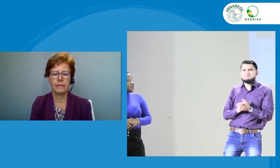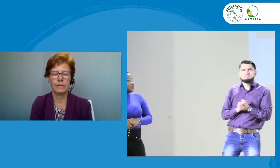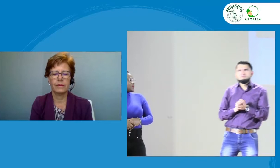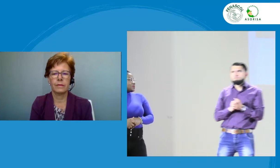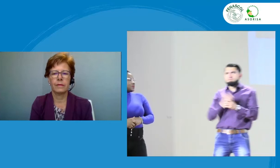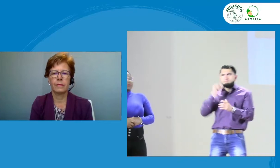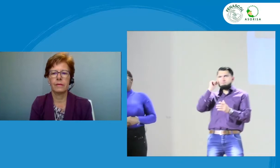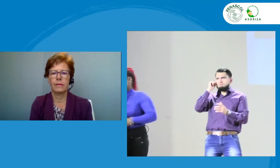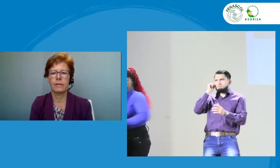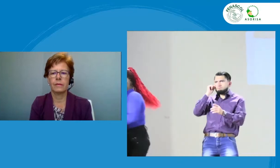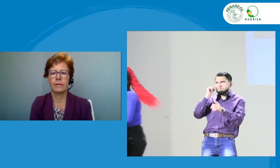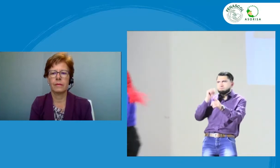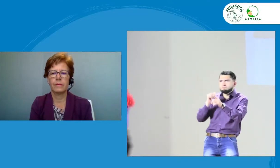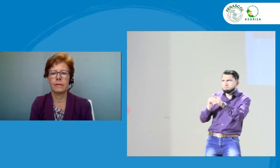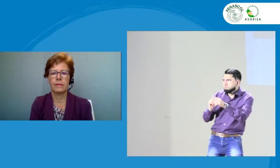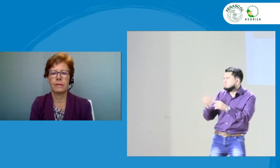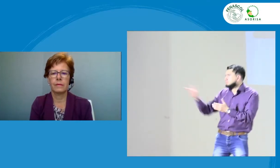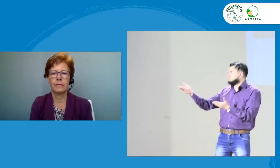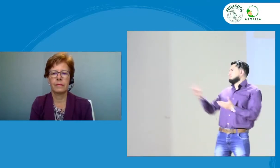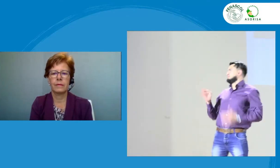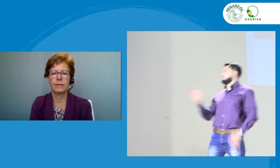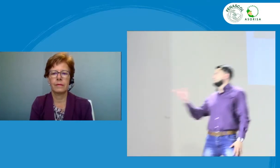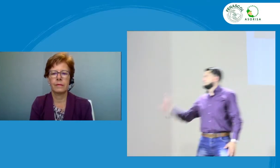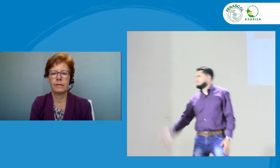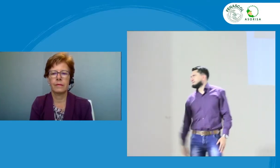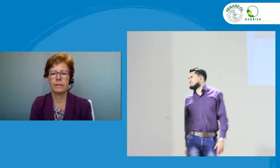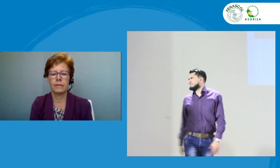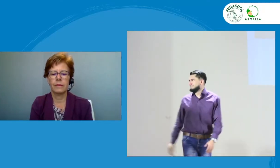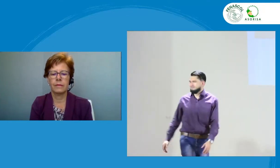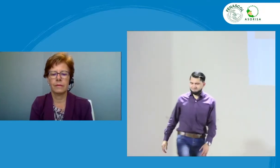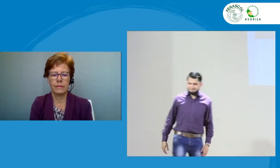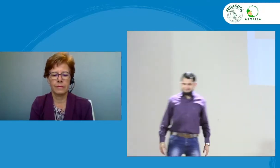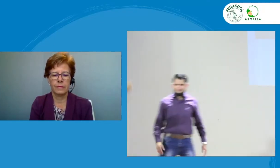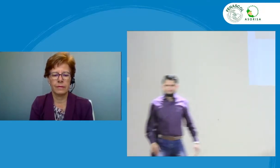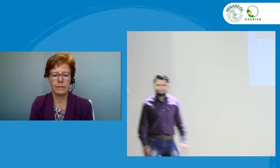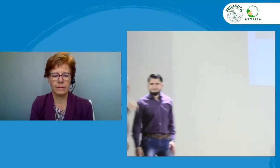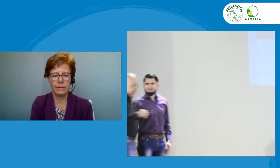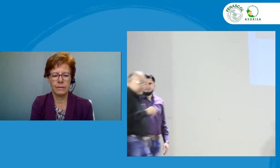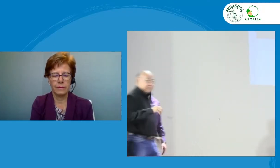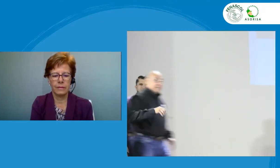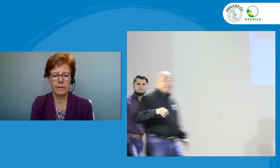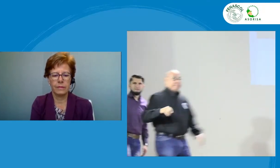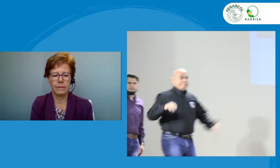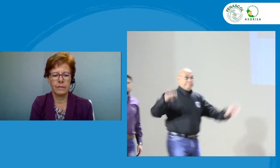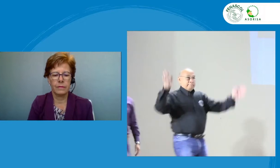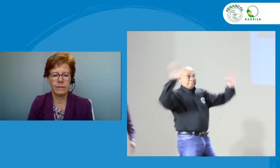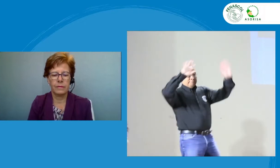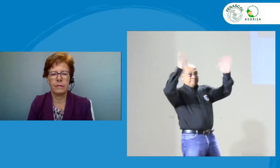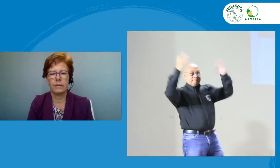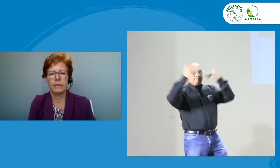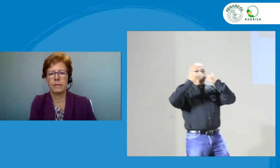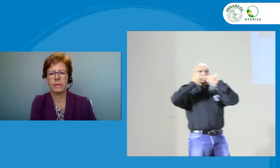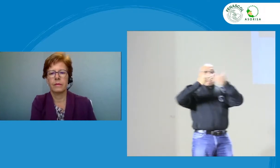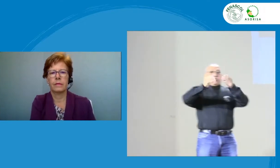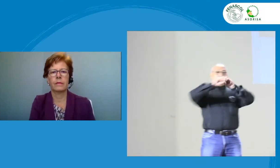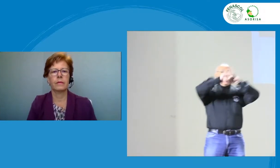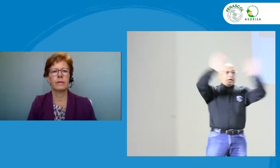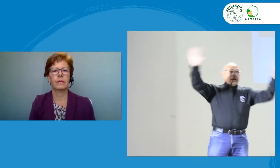la Federación, el señor Henry Mejía, quisiera dar unas palabras previo a la participación de la señora Margarita. Hola,